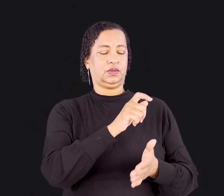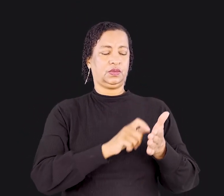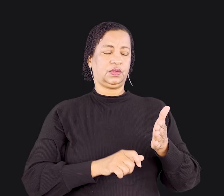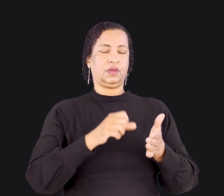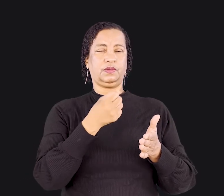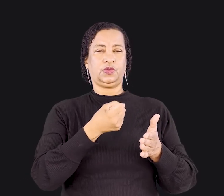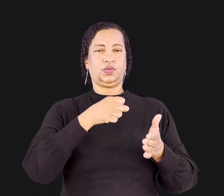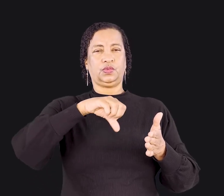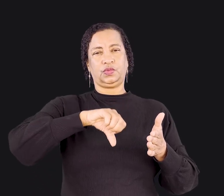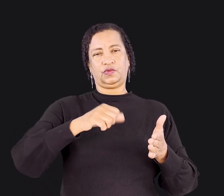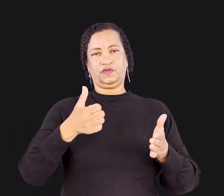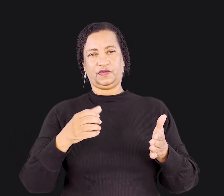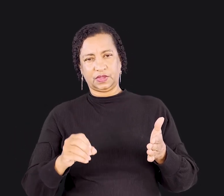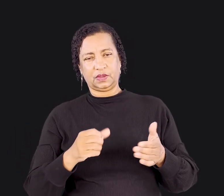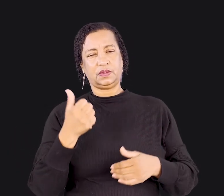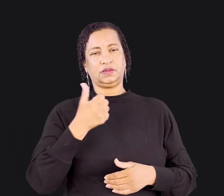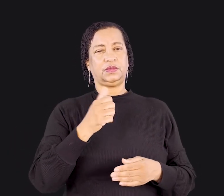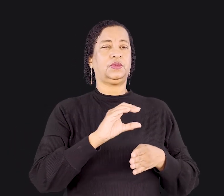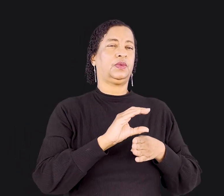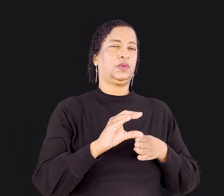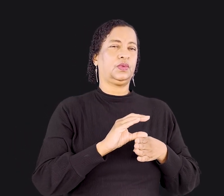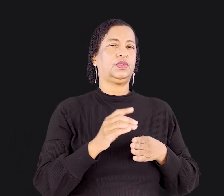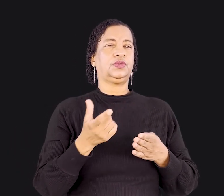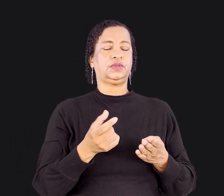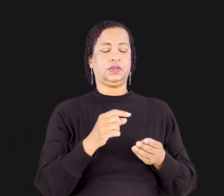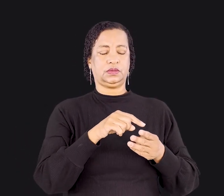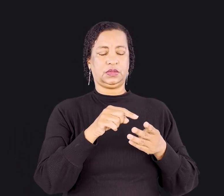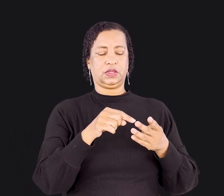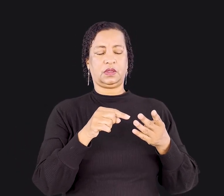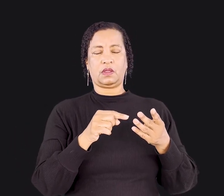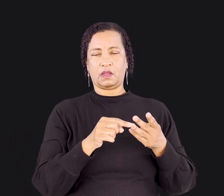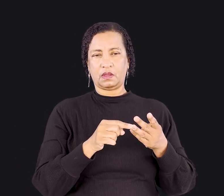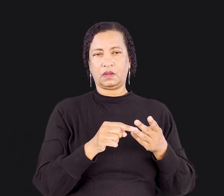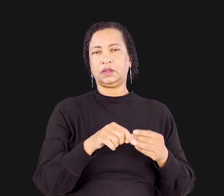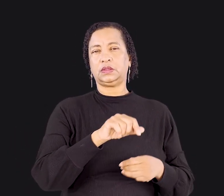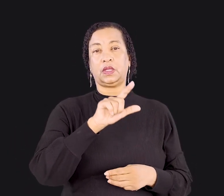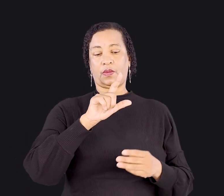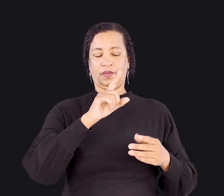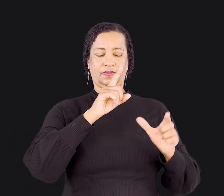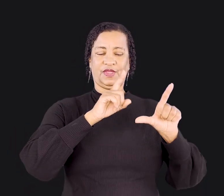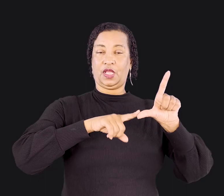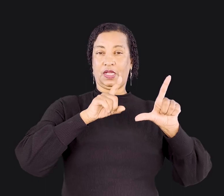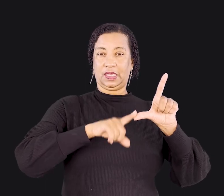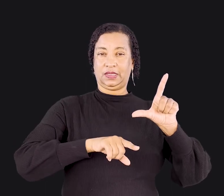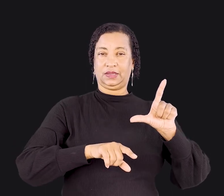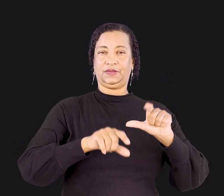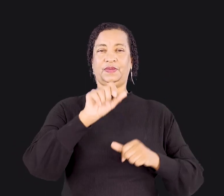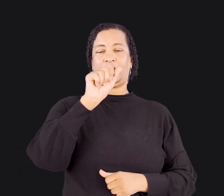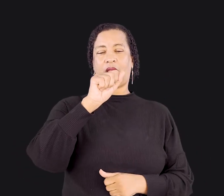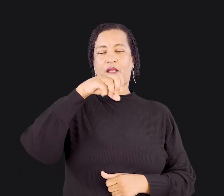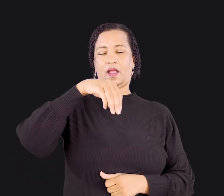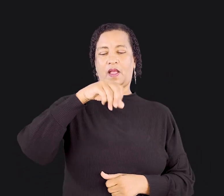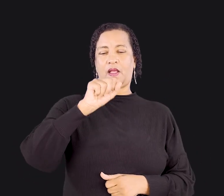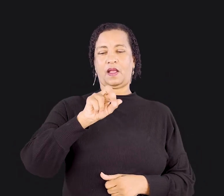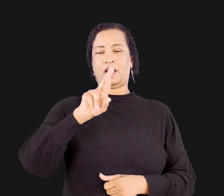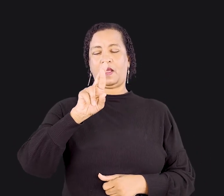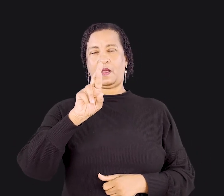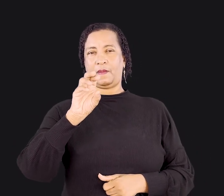9 e 10 e 1 Coríntios é conduzida por essas quatro letras. Amor A-M-O